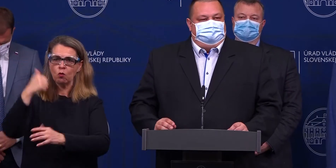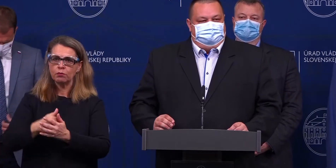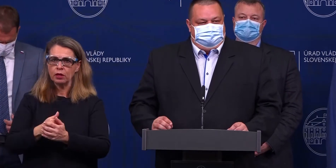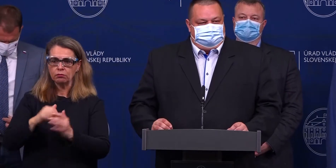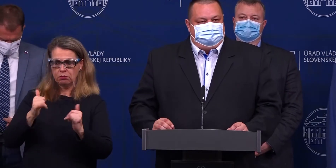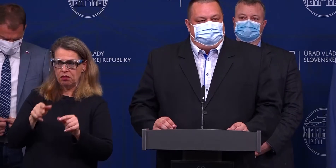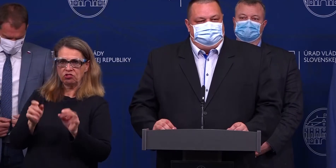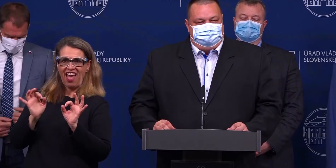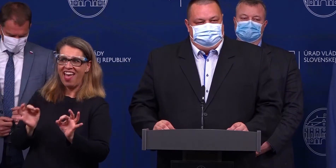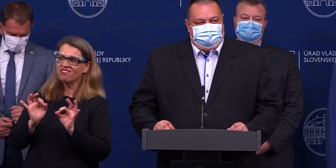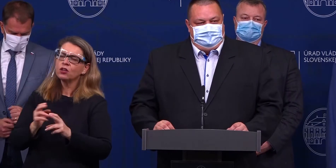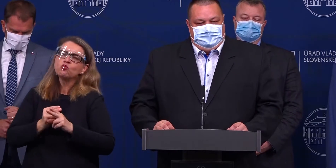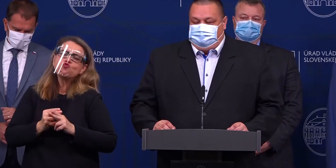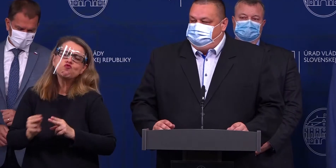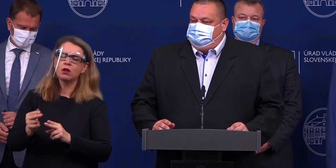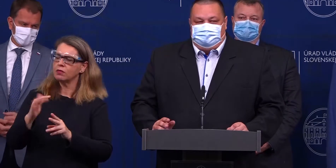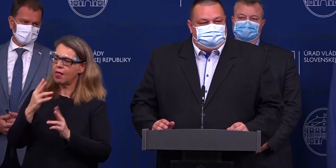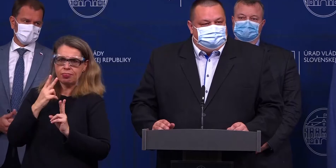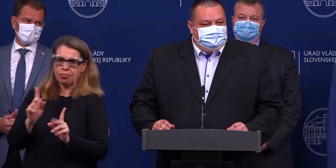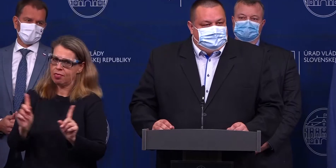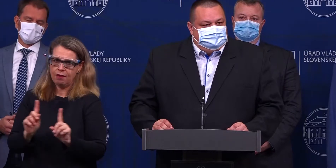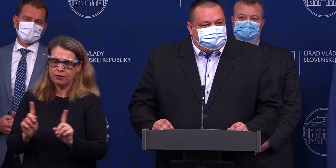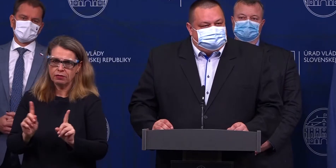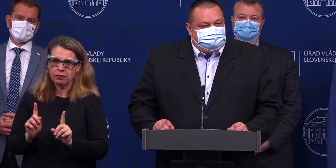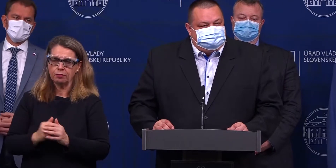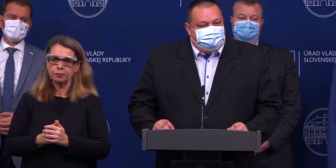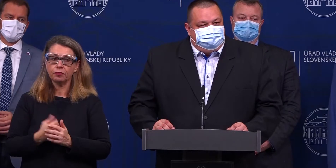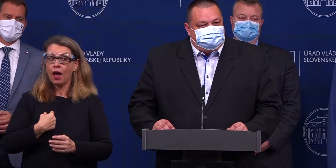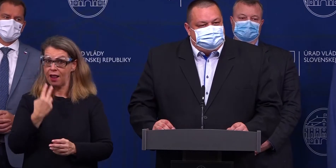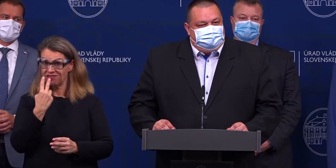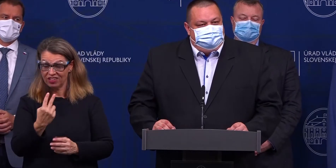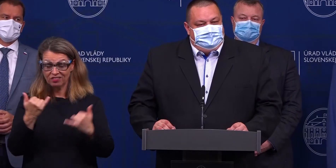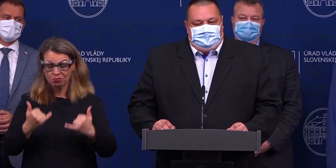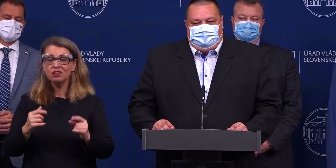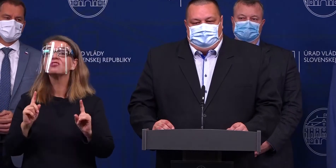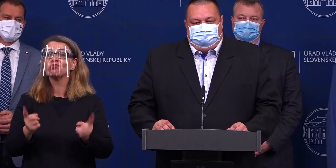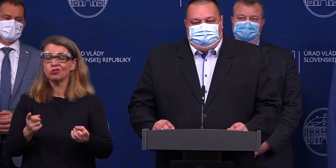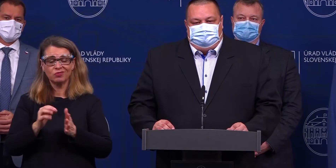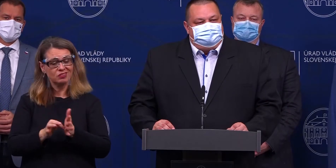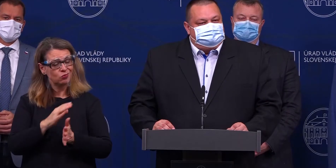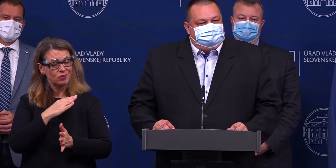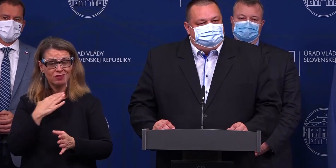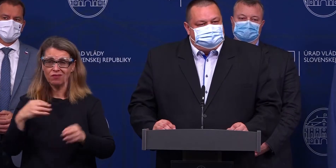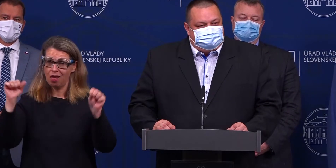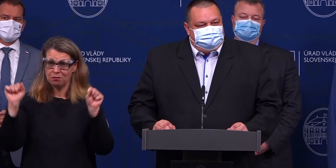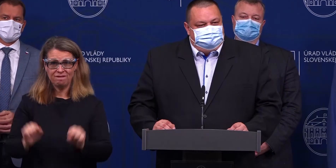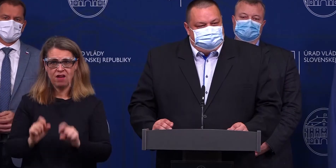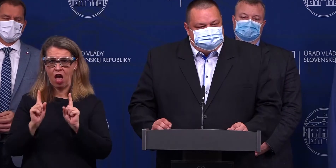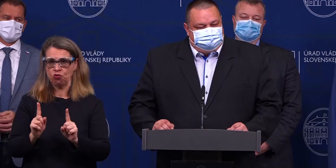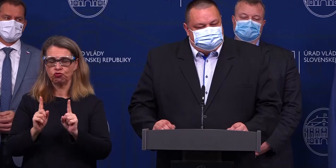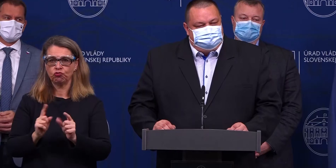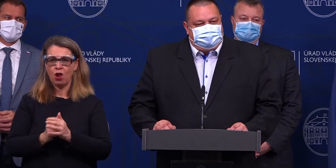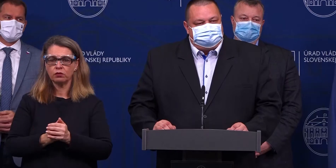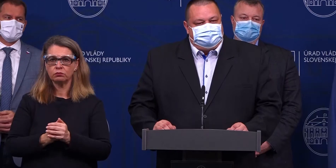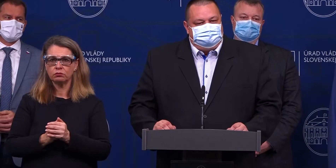ešte ich efekt úplne nevidíme. Ale vidíme to, že situácia je vážná a tie čísla nám extrémnym